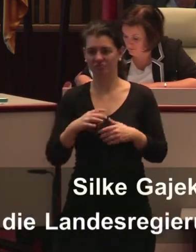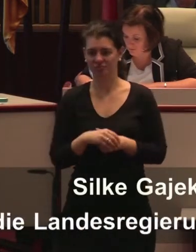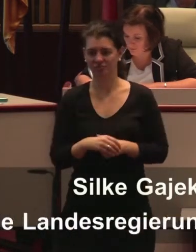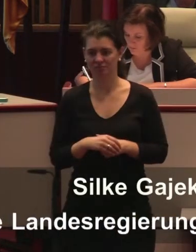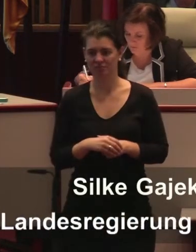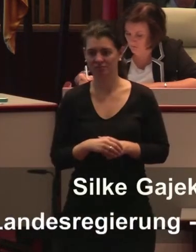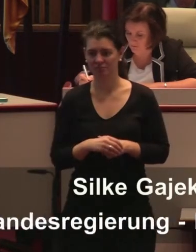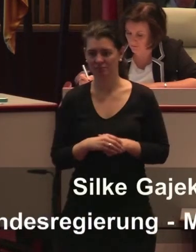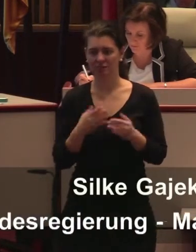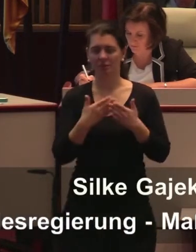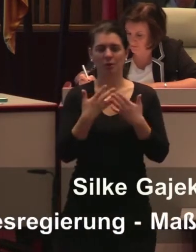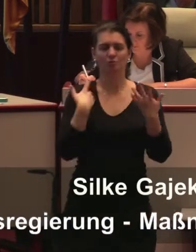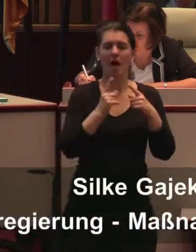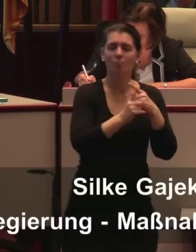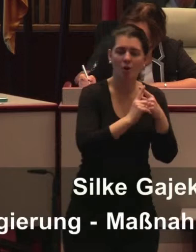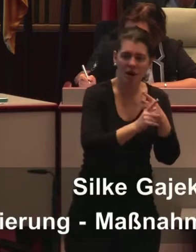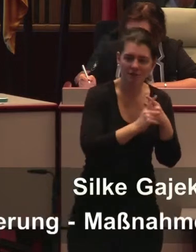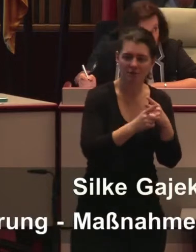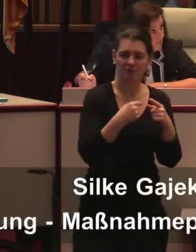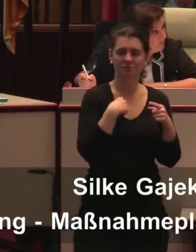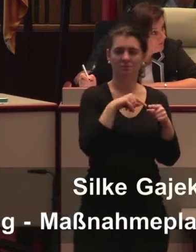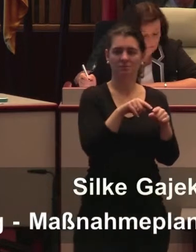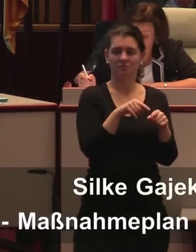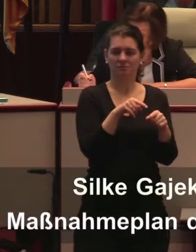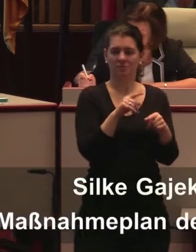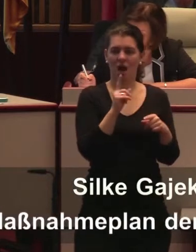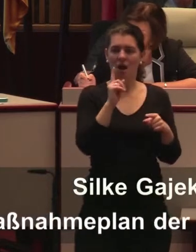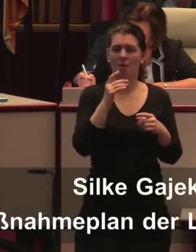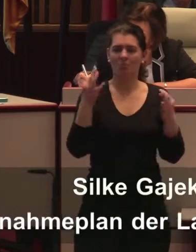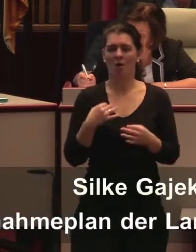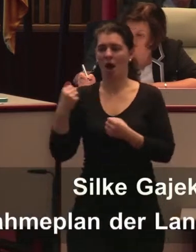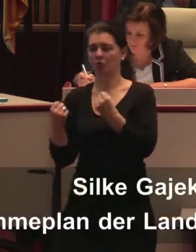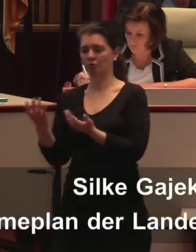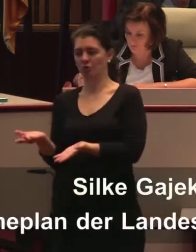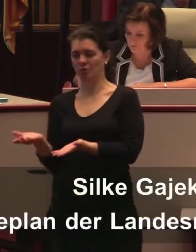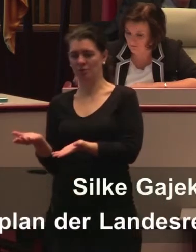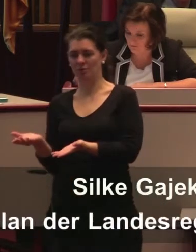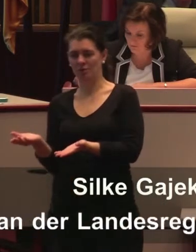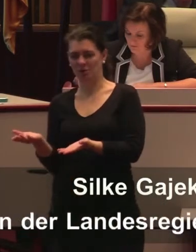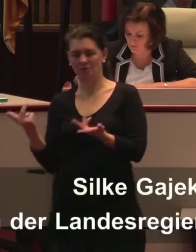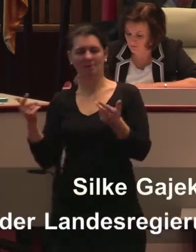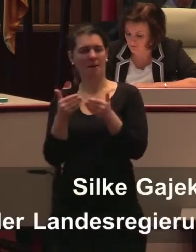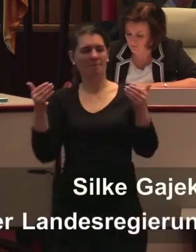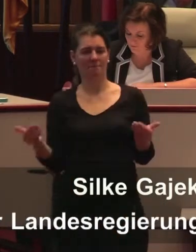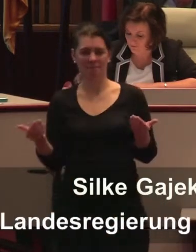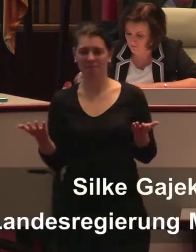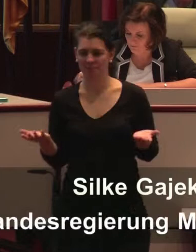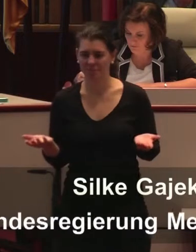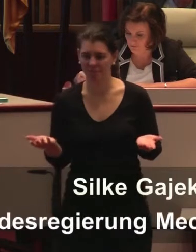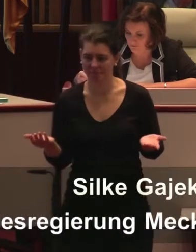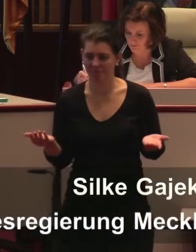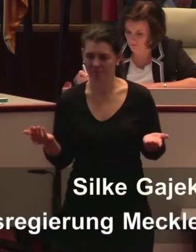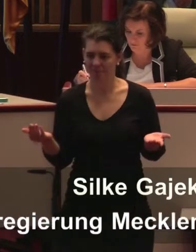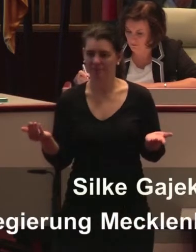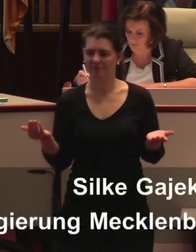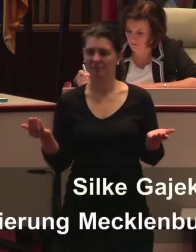denke, hier ist vernetztes, übergreifendes Denken notwendig. Von daher nehme ich den Maßnahmeplan jetzt auch als